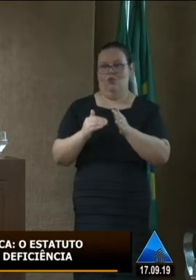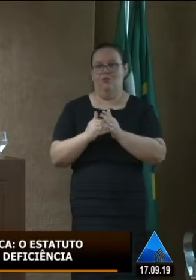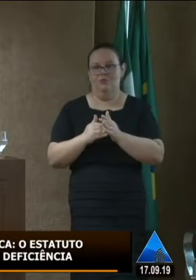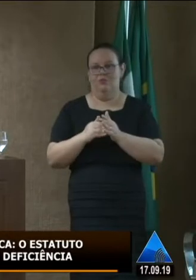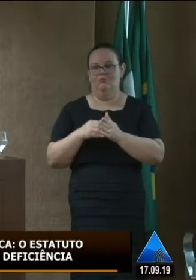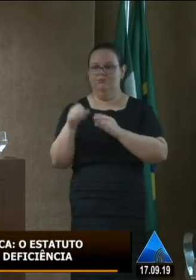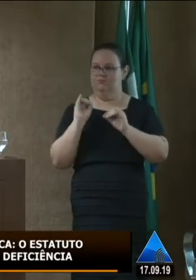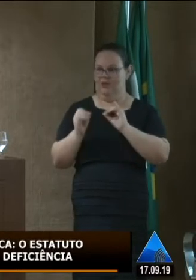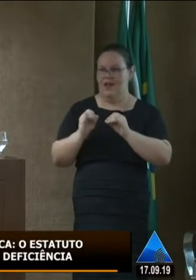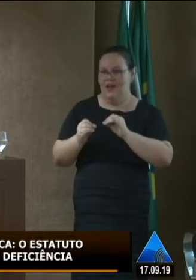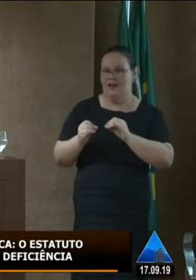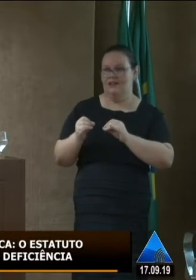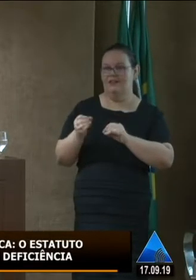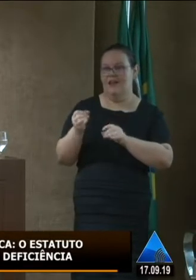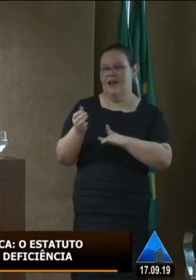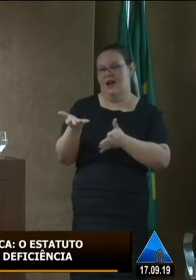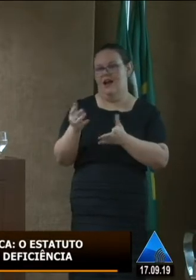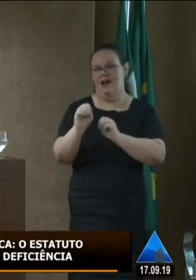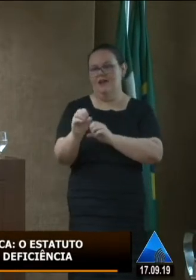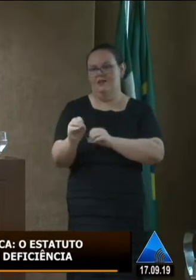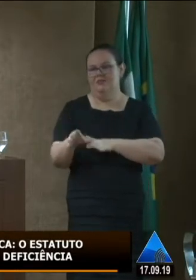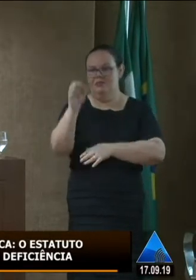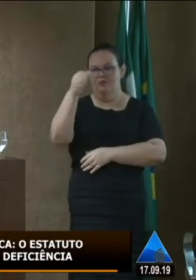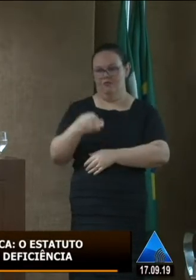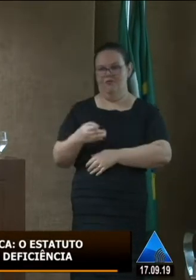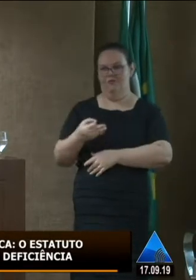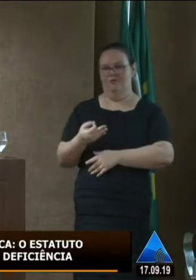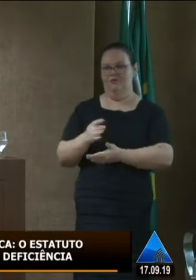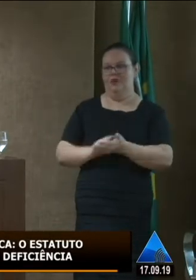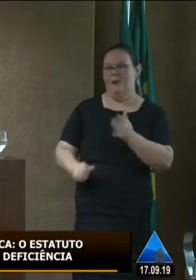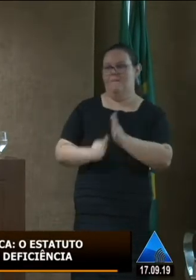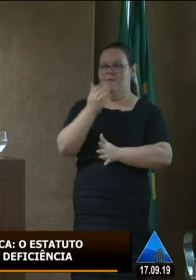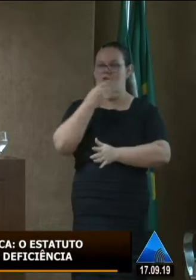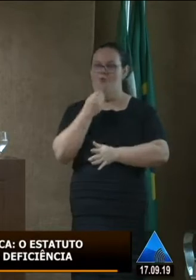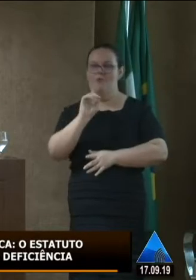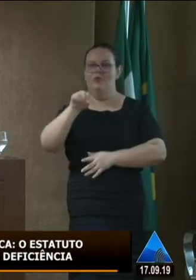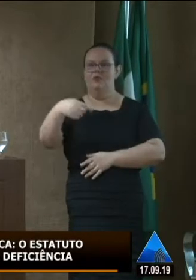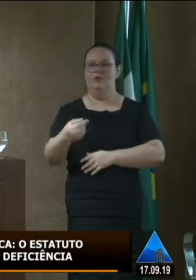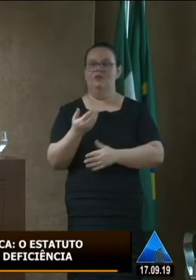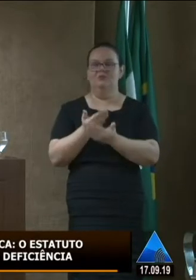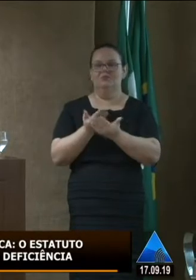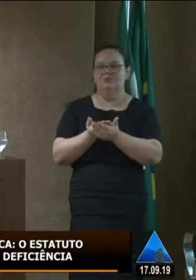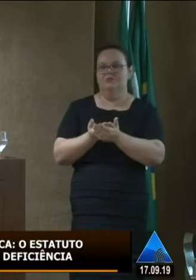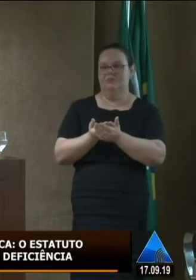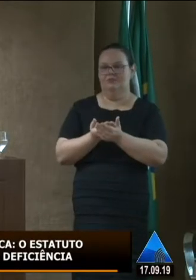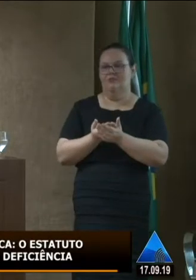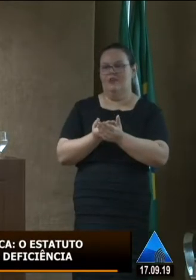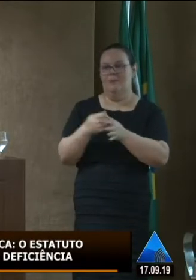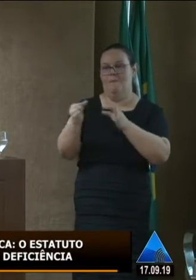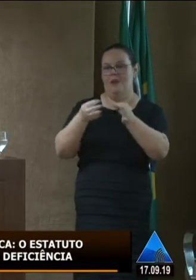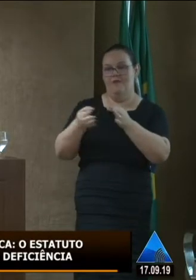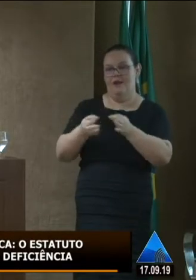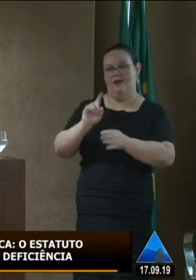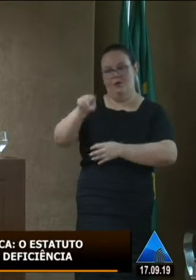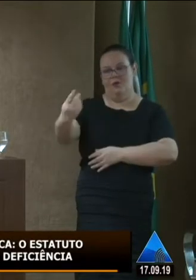por exemplo. Tivemos a escola que preparava, aliás, aberta primeiro aos homens, depois uma escola que se preparava aberta aos homens